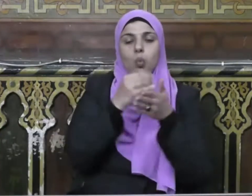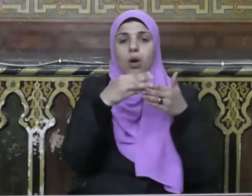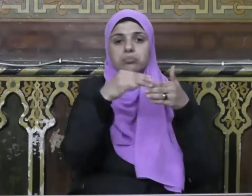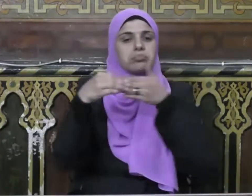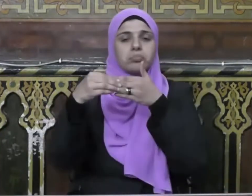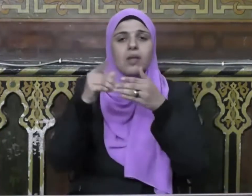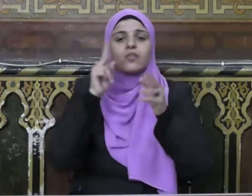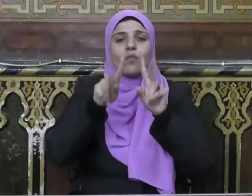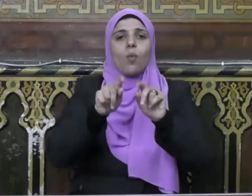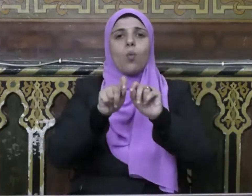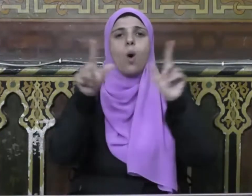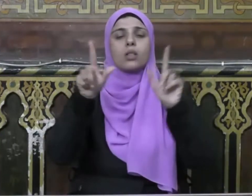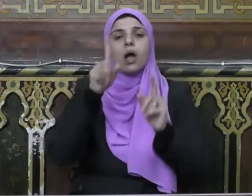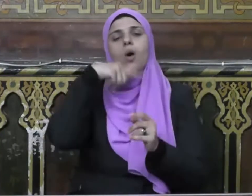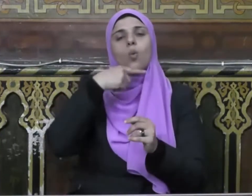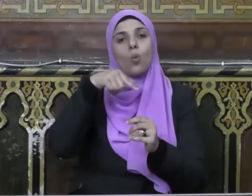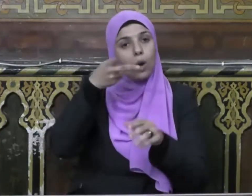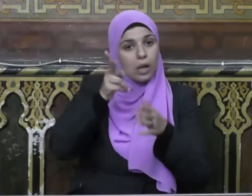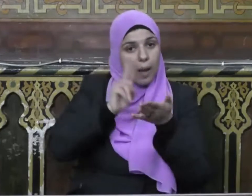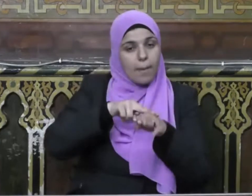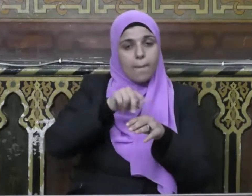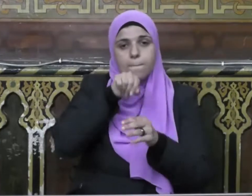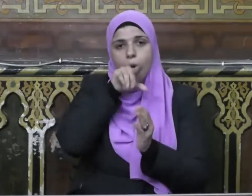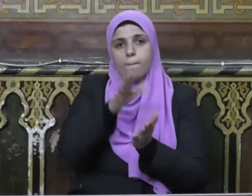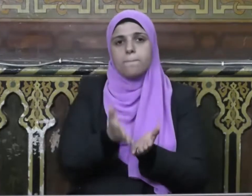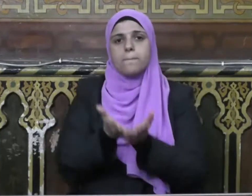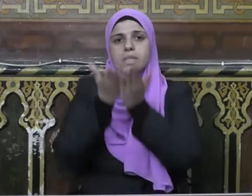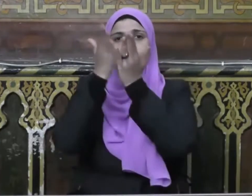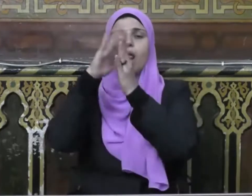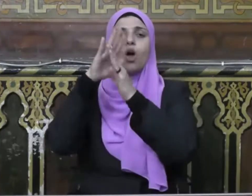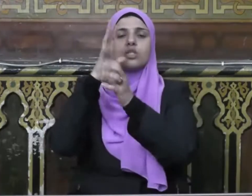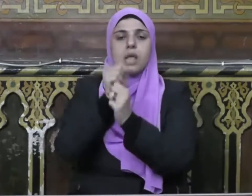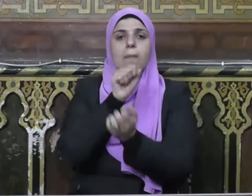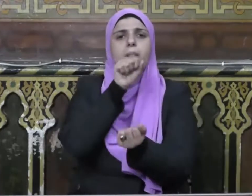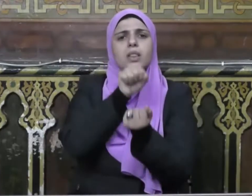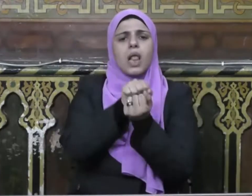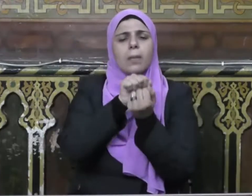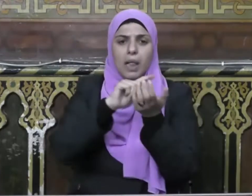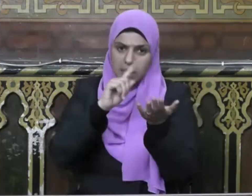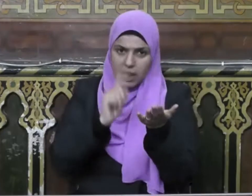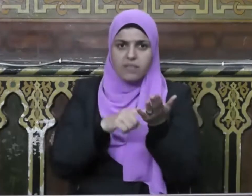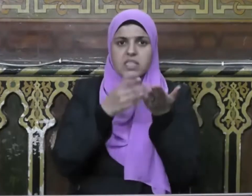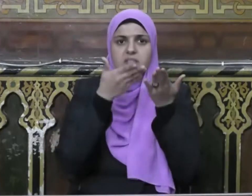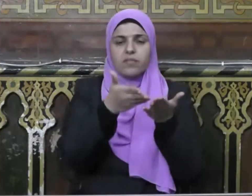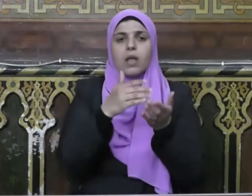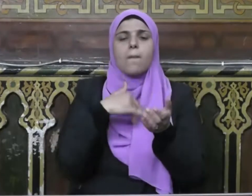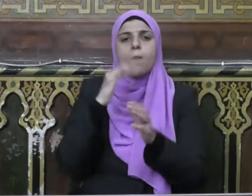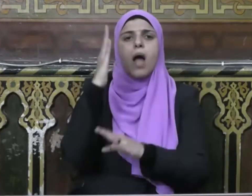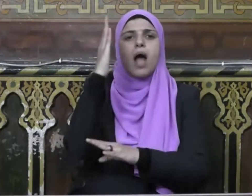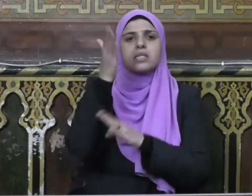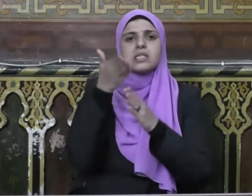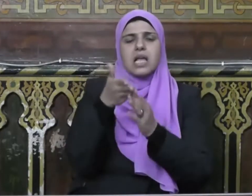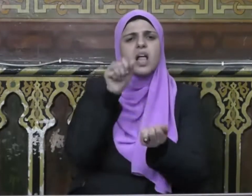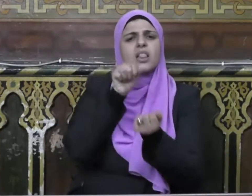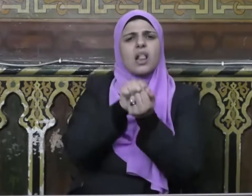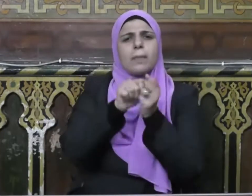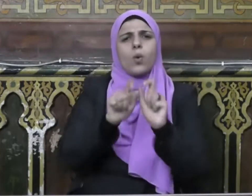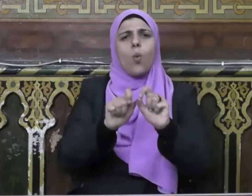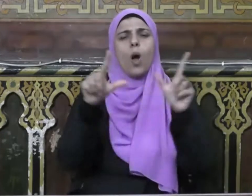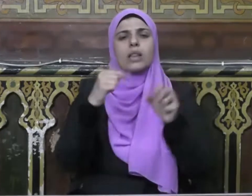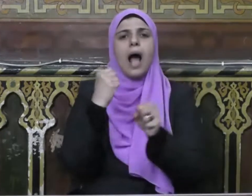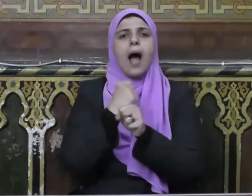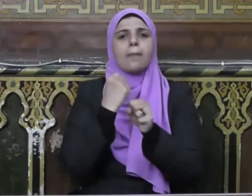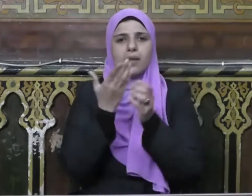الرشد من الغي وقد طبق النبي صلى الله عليه وسلم وأصحابه هذا الأساس